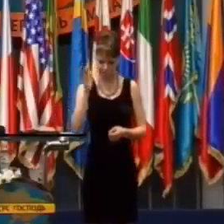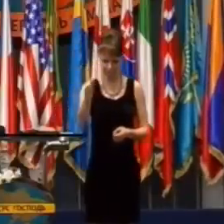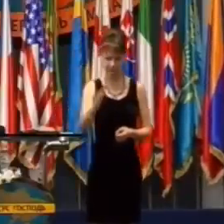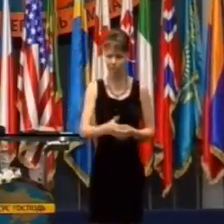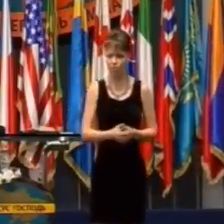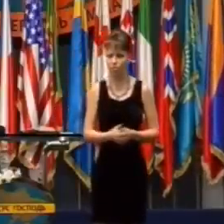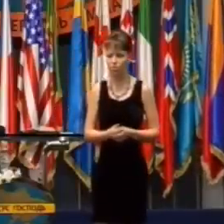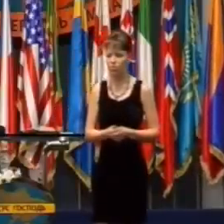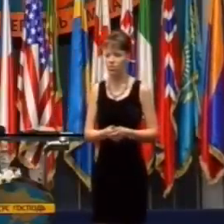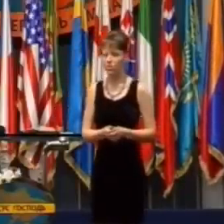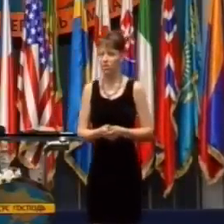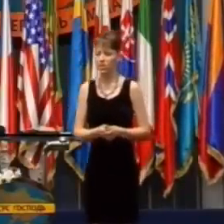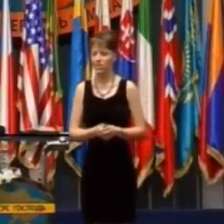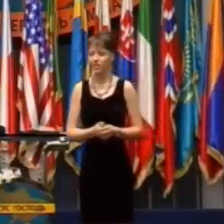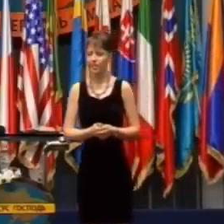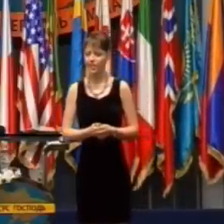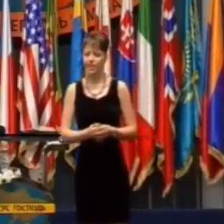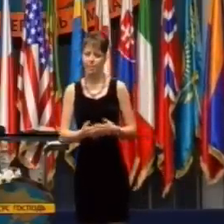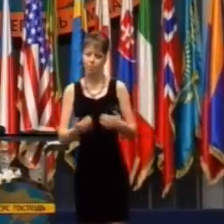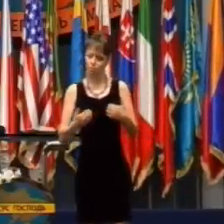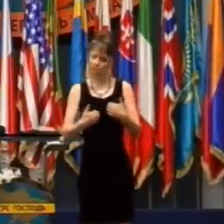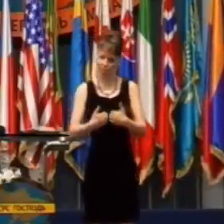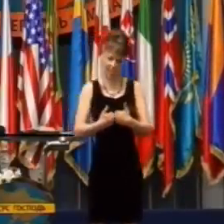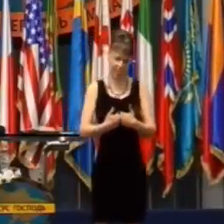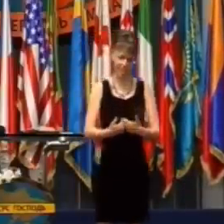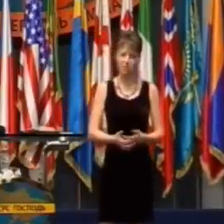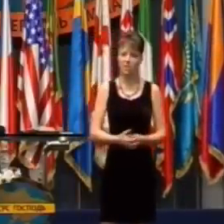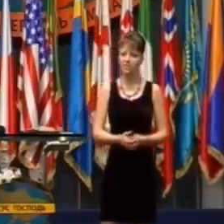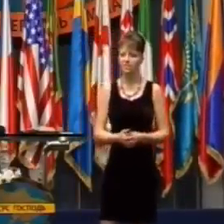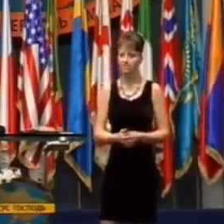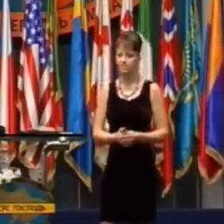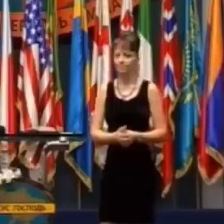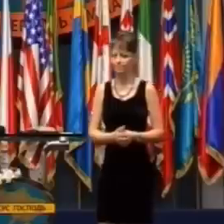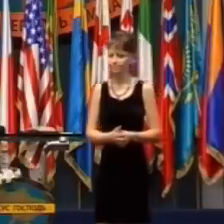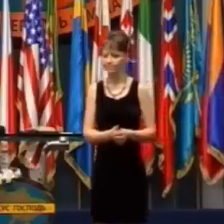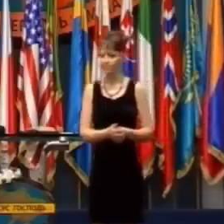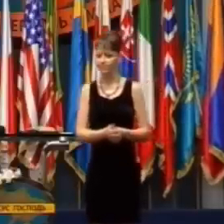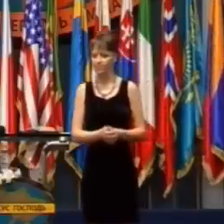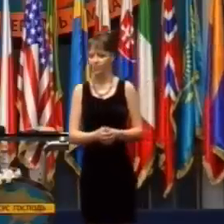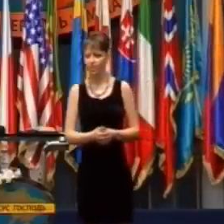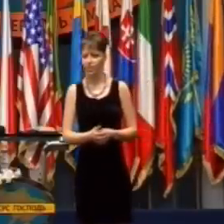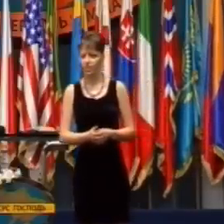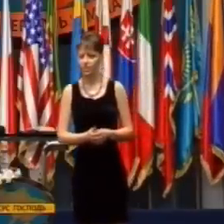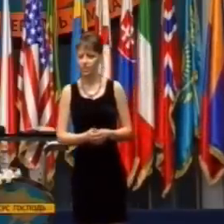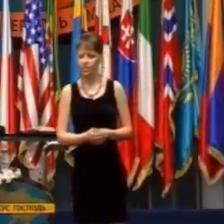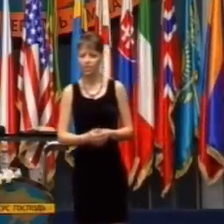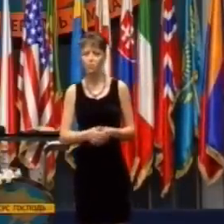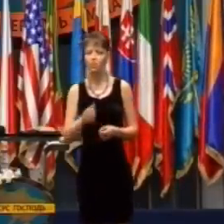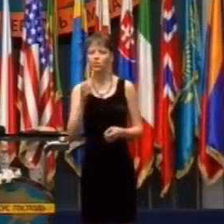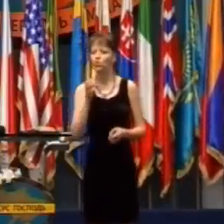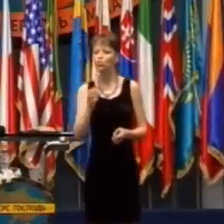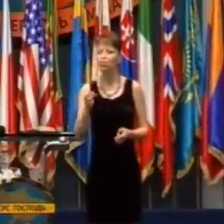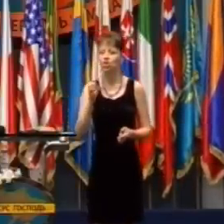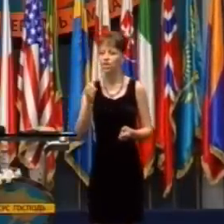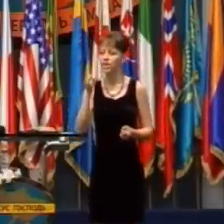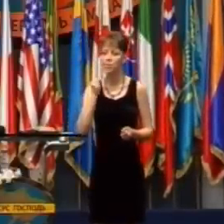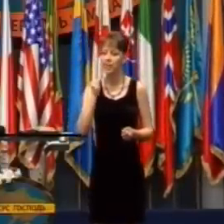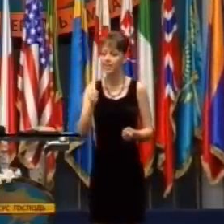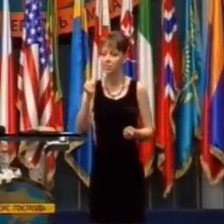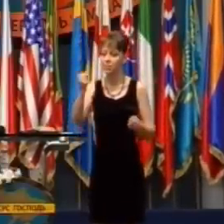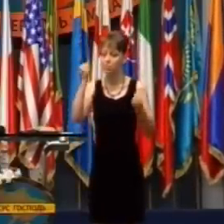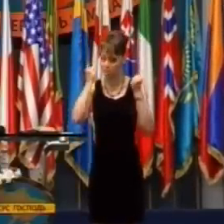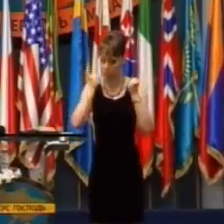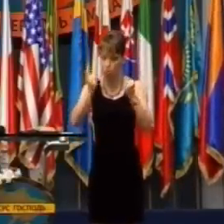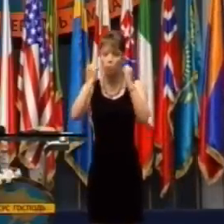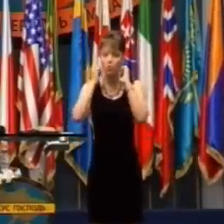hovoriť diablovi a musíte to hovoriť aj sebe samému. Musíte byť schopní hovoriť